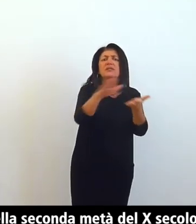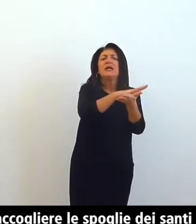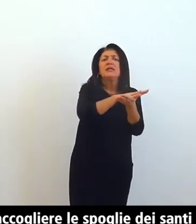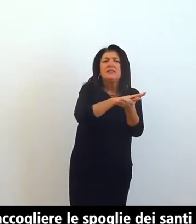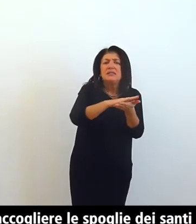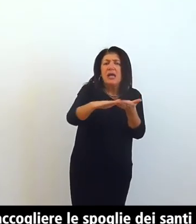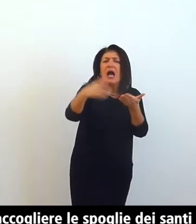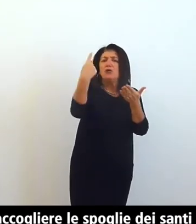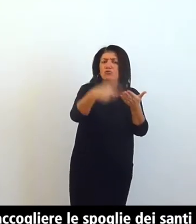Protasio